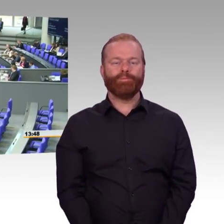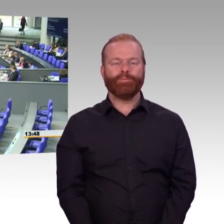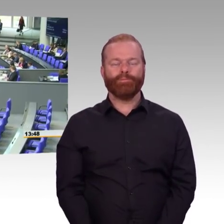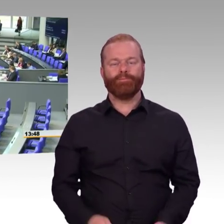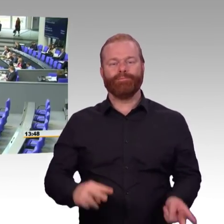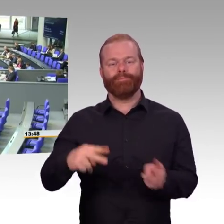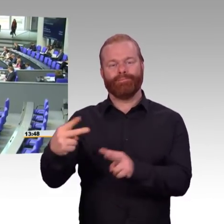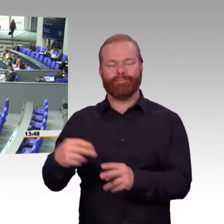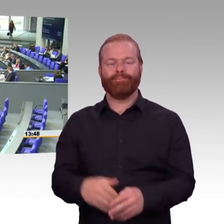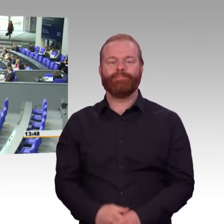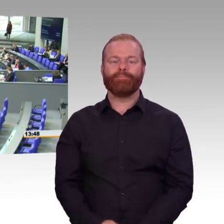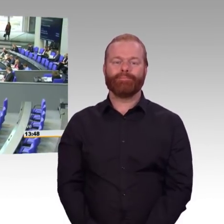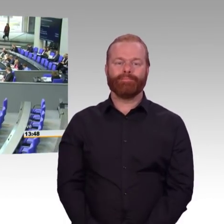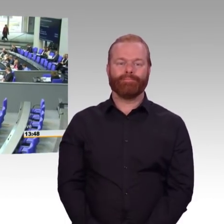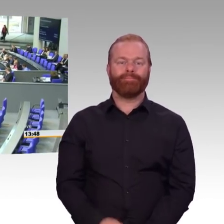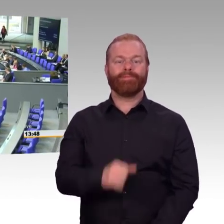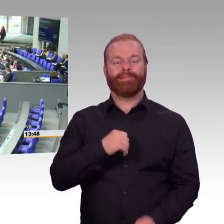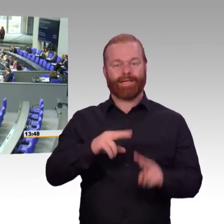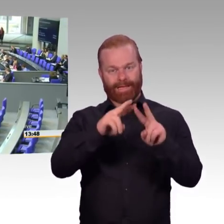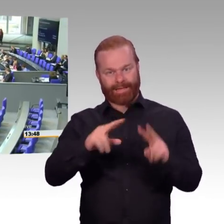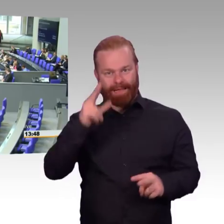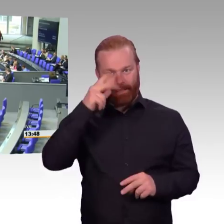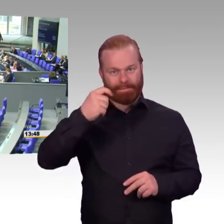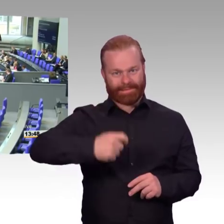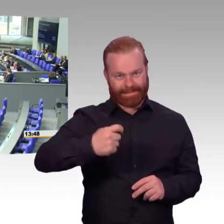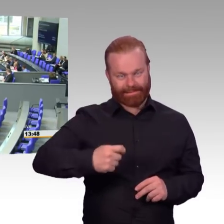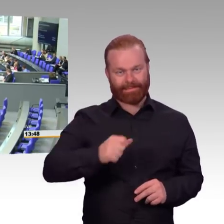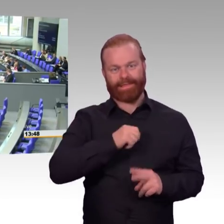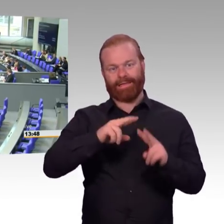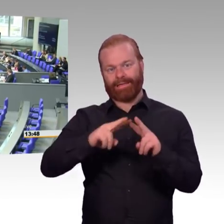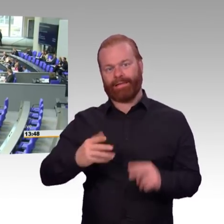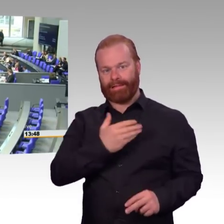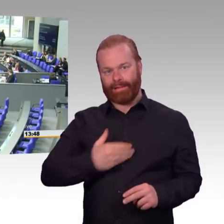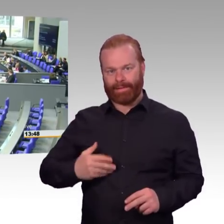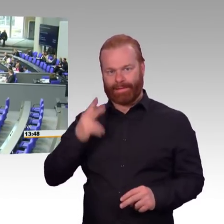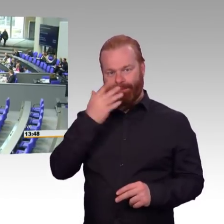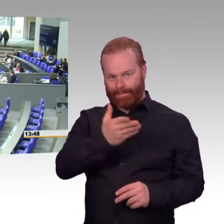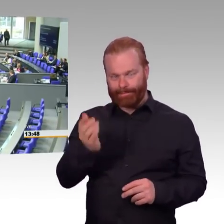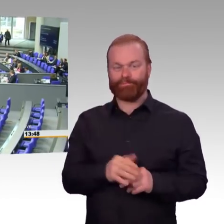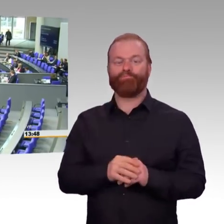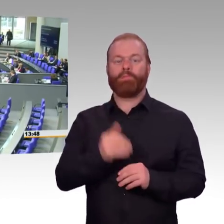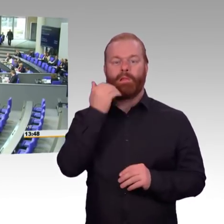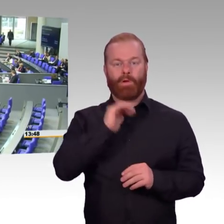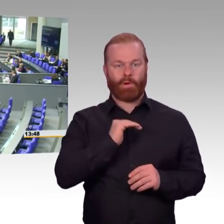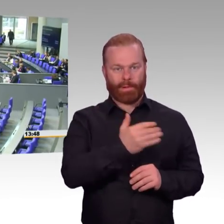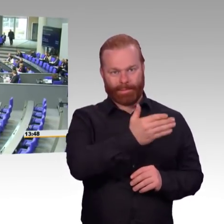von der AfD, zum Kohleausstieg von den Grünen sogar ein Gesetz und auch ein Antrag zum Klimaschutz